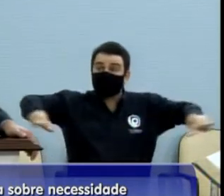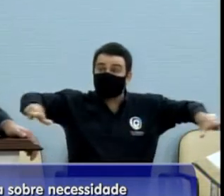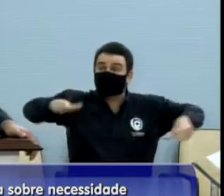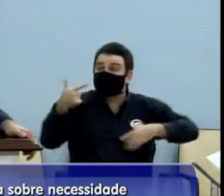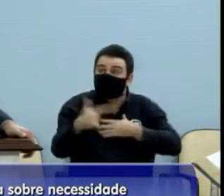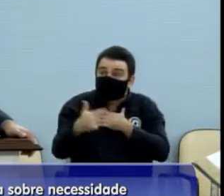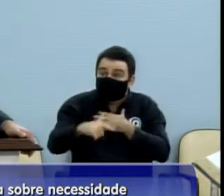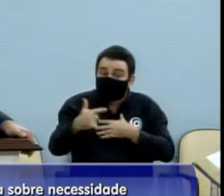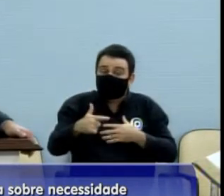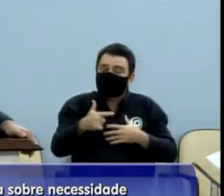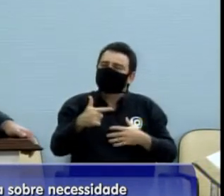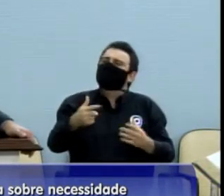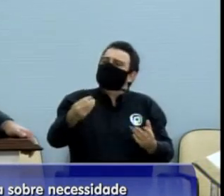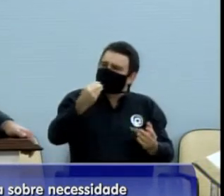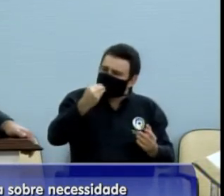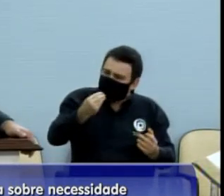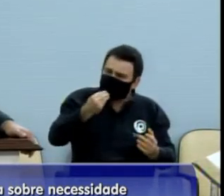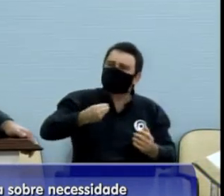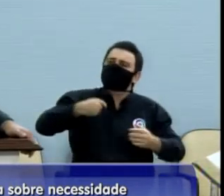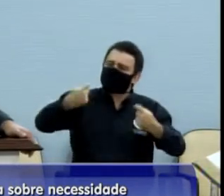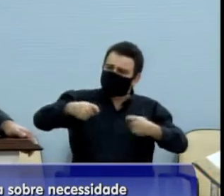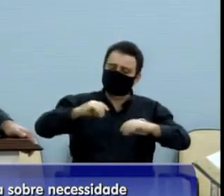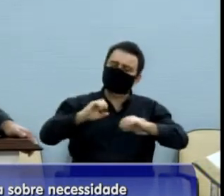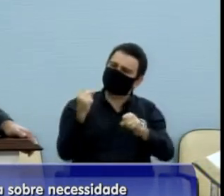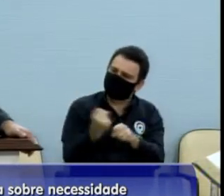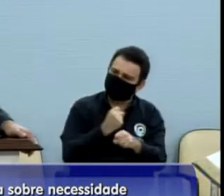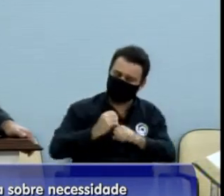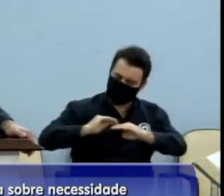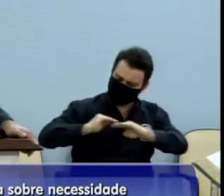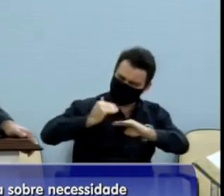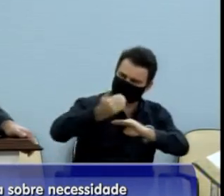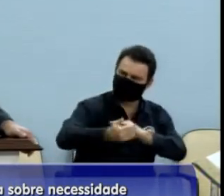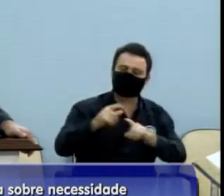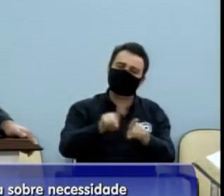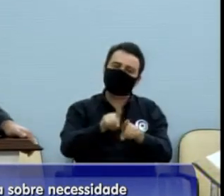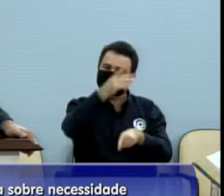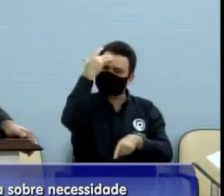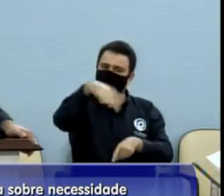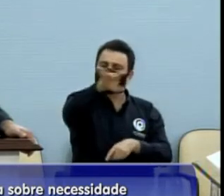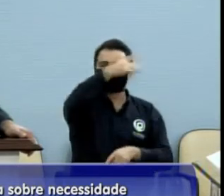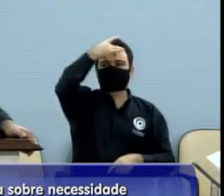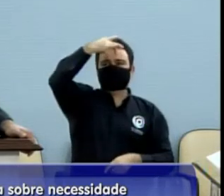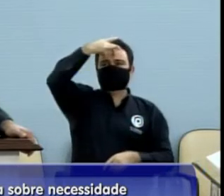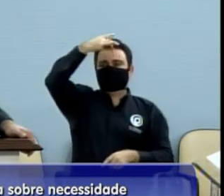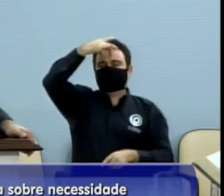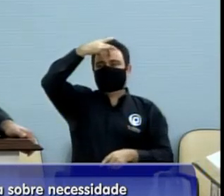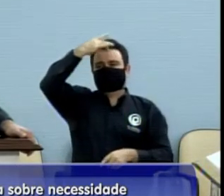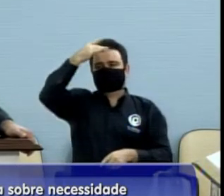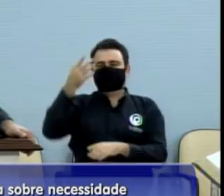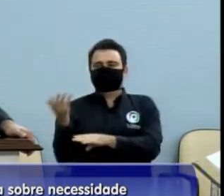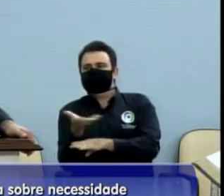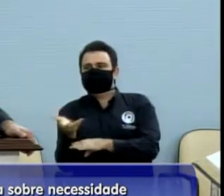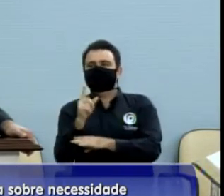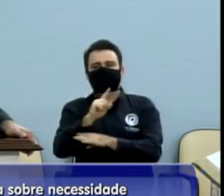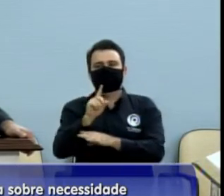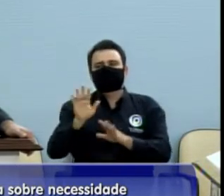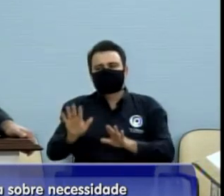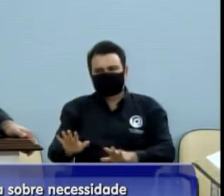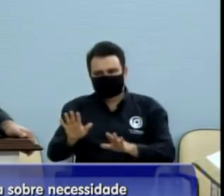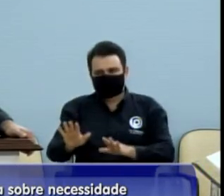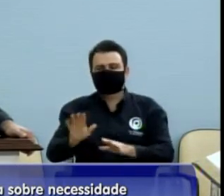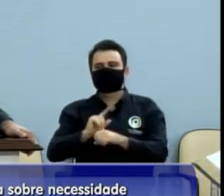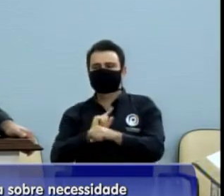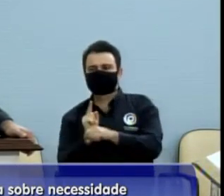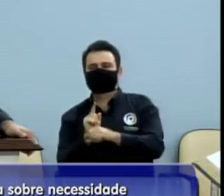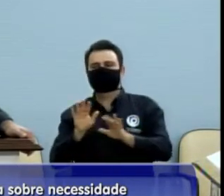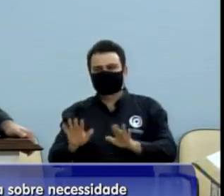mas precisamos também da consciência dos motoristas da nossa cidade, mas precisamos de lombada. Eu tenho pedido, e eu conversei com o secretário,